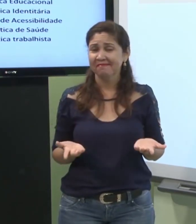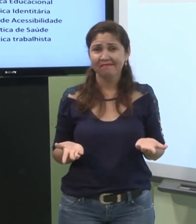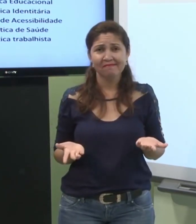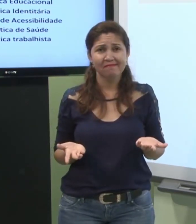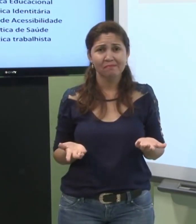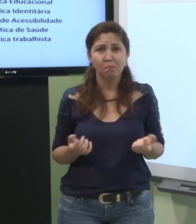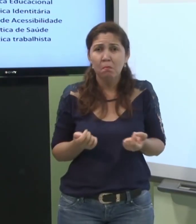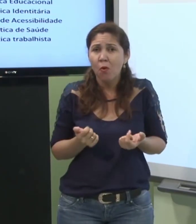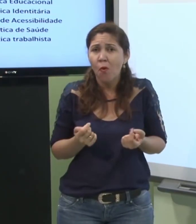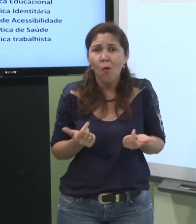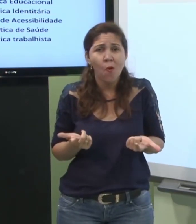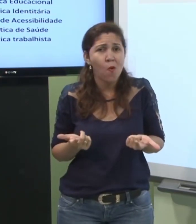de teatro que fazem isso